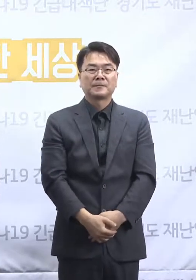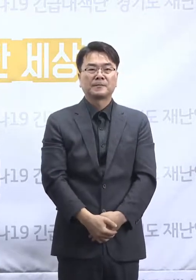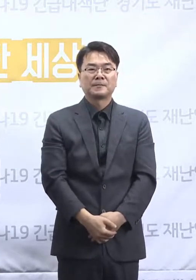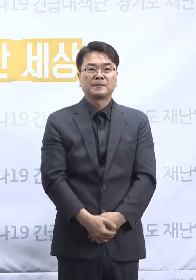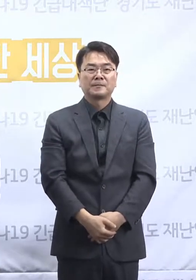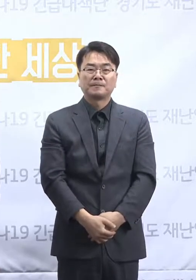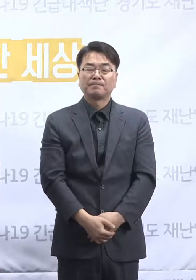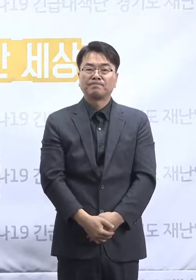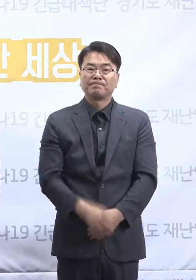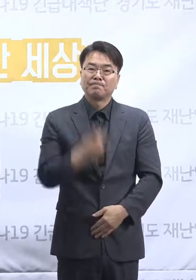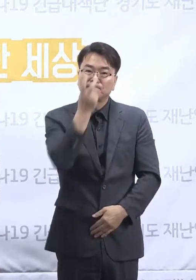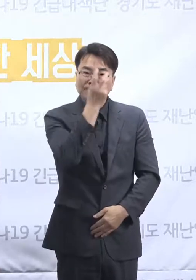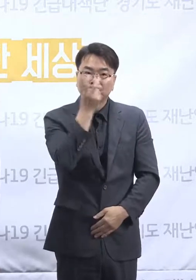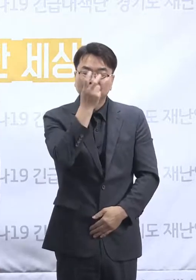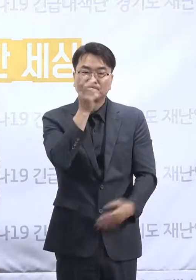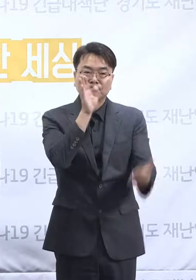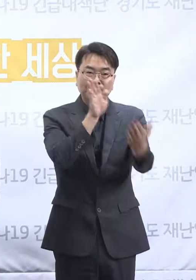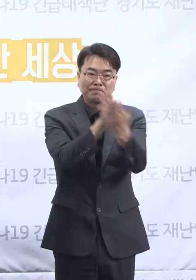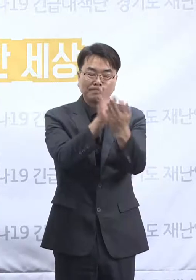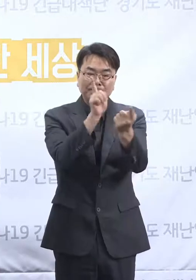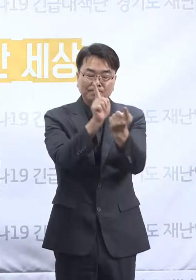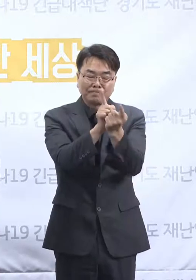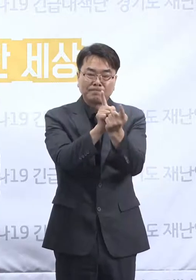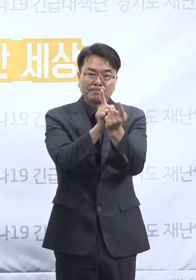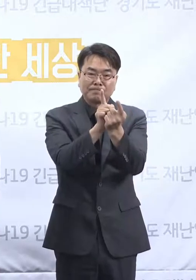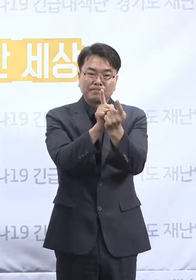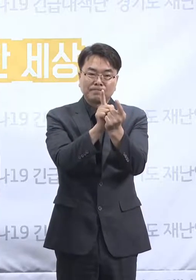조사에 직접적으로 개입을 했다는 게